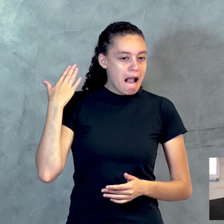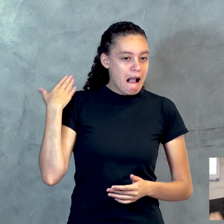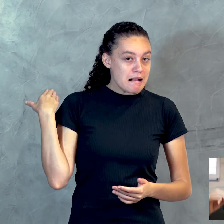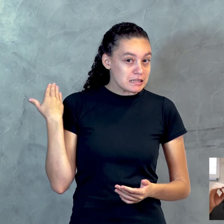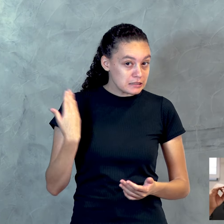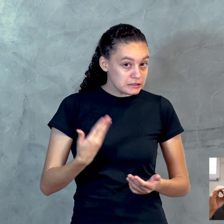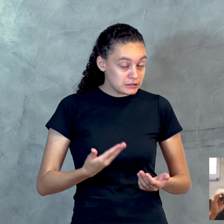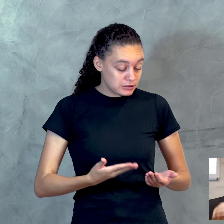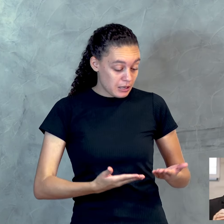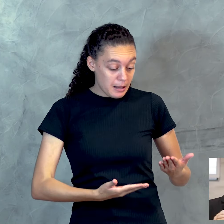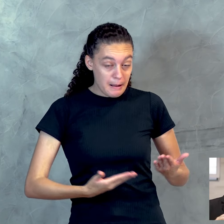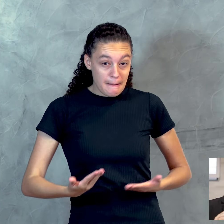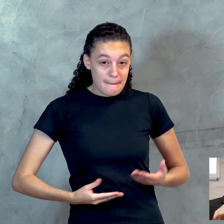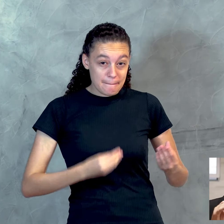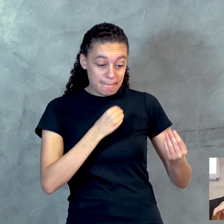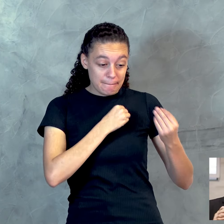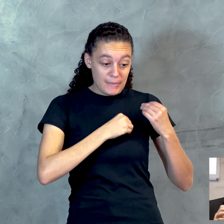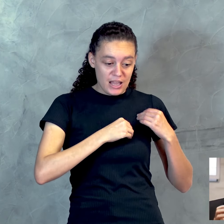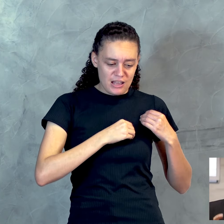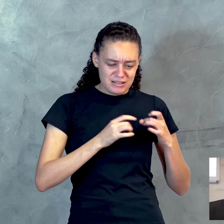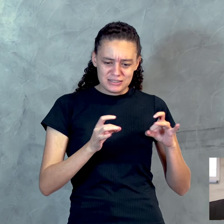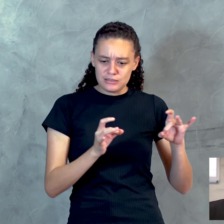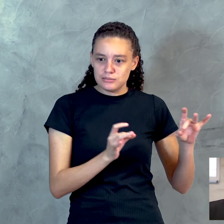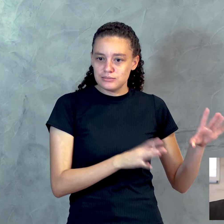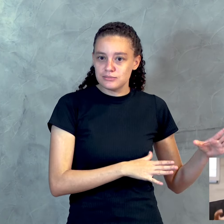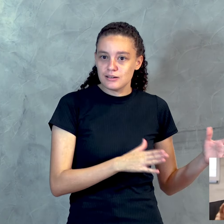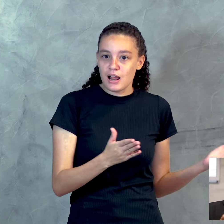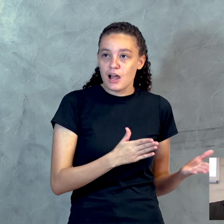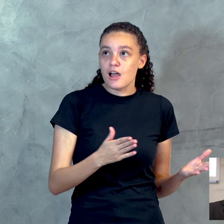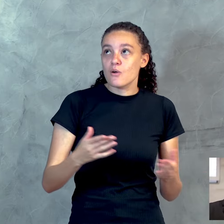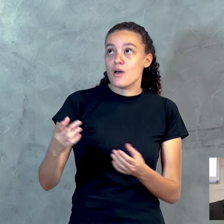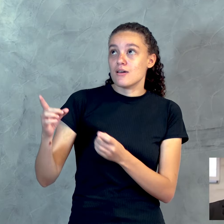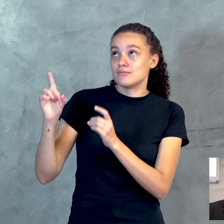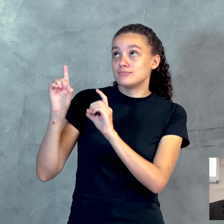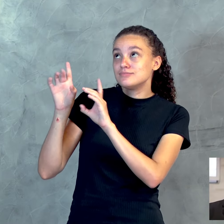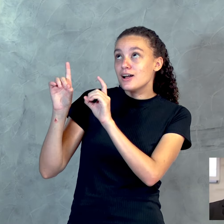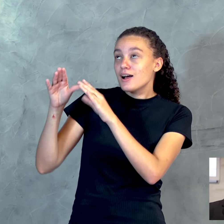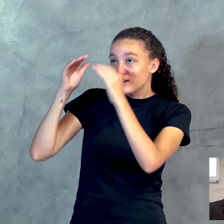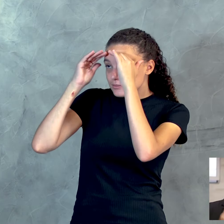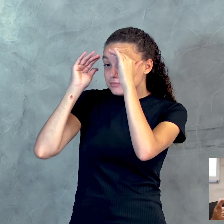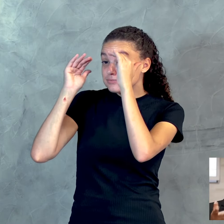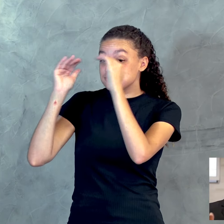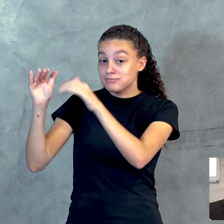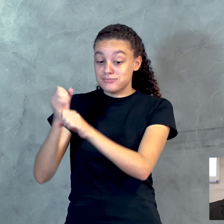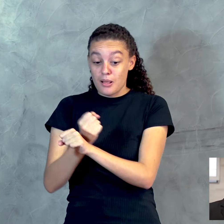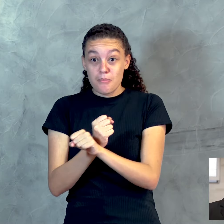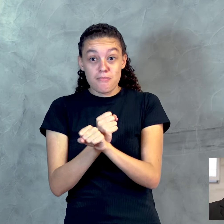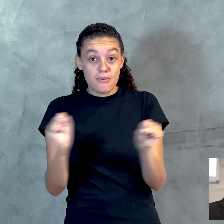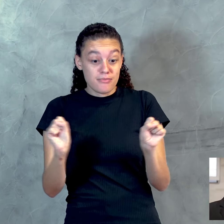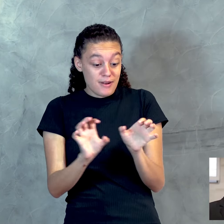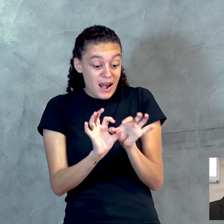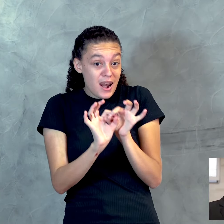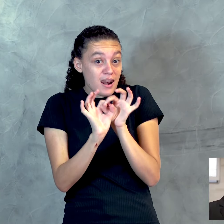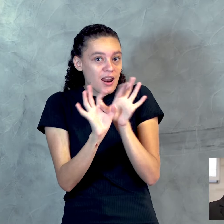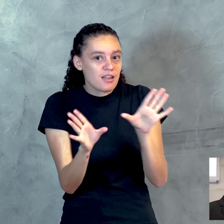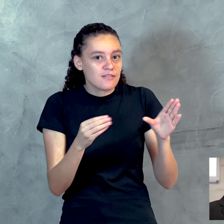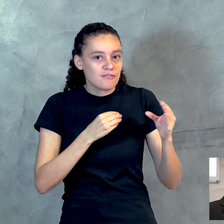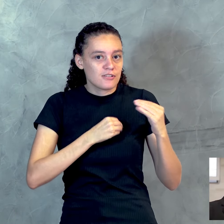obedecestes de coração a forma de doutrina a que fostes entregues, e libertado do pecado, fostes feitos